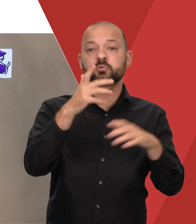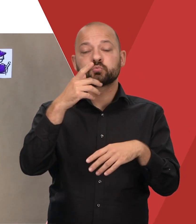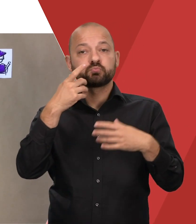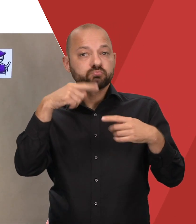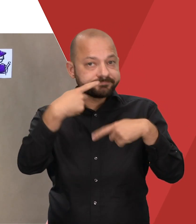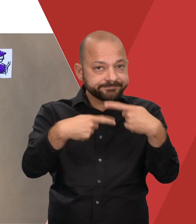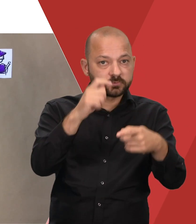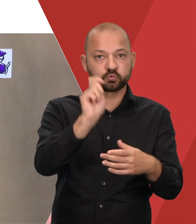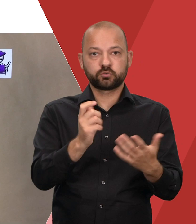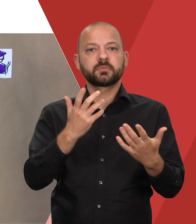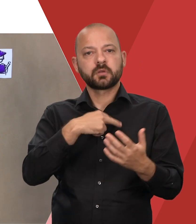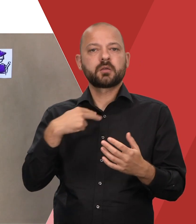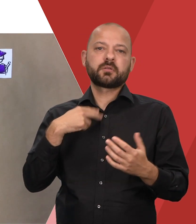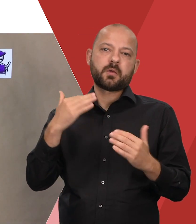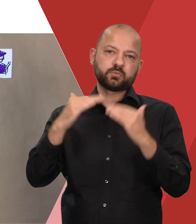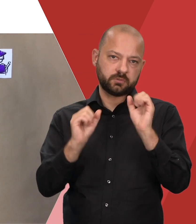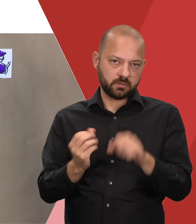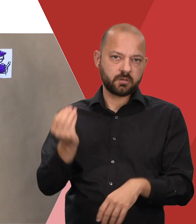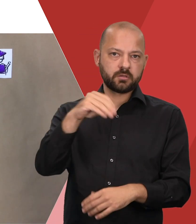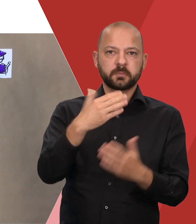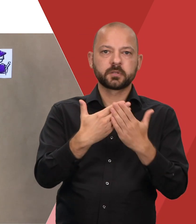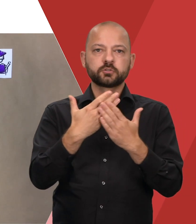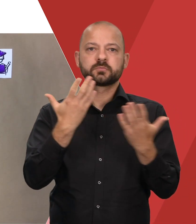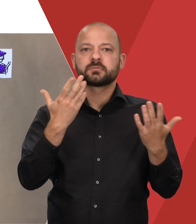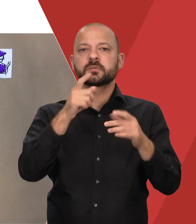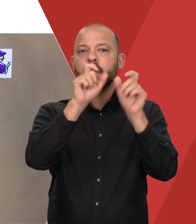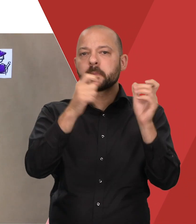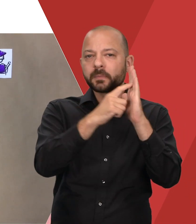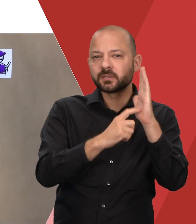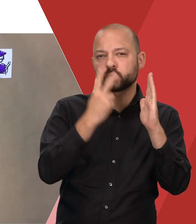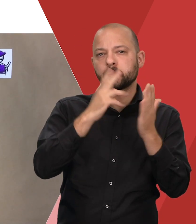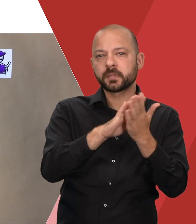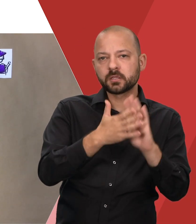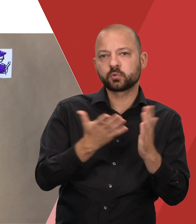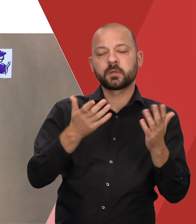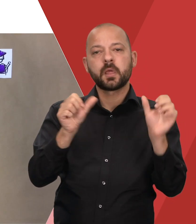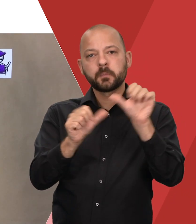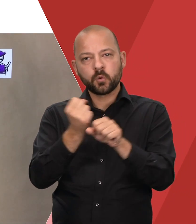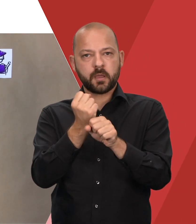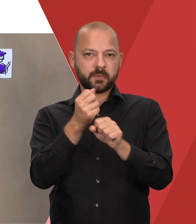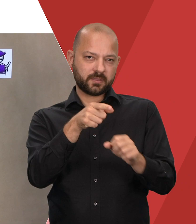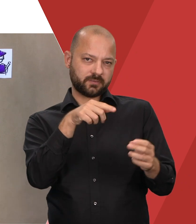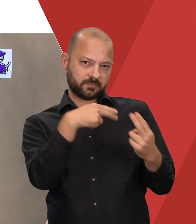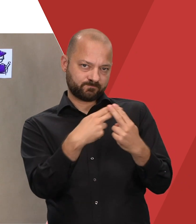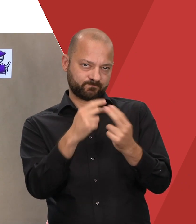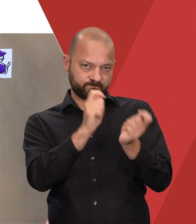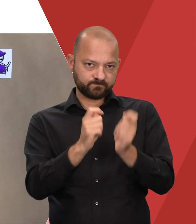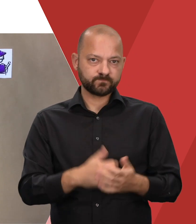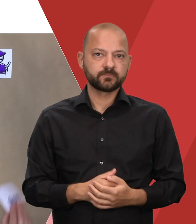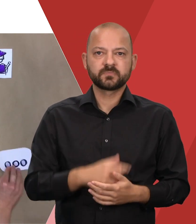Nachteilsausgleich in Betracht kommen, zum Beispiel bei der Anpassung der Rahmenbedingungen bei Praktika und Laborarbeiten. Es gibt aber noch